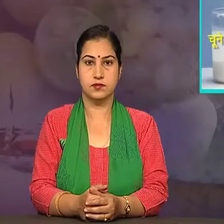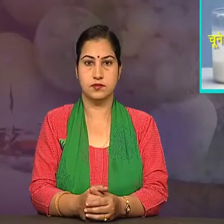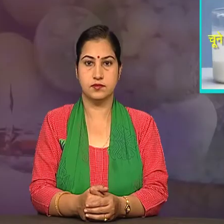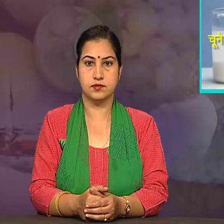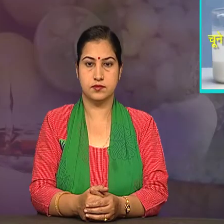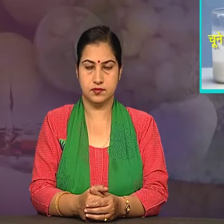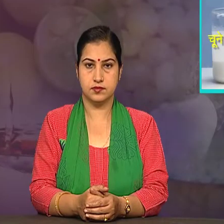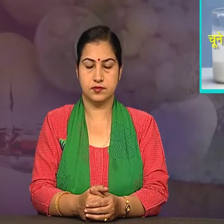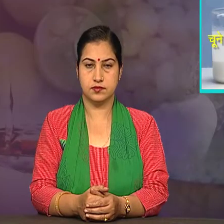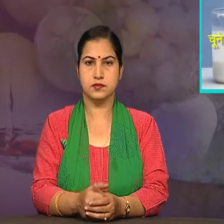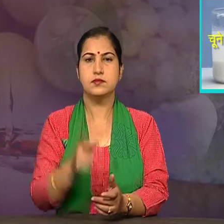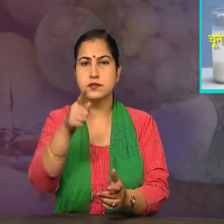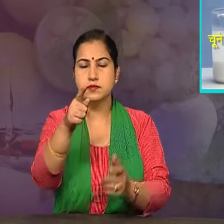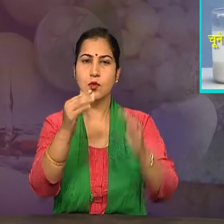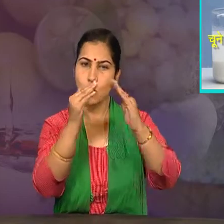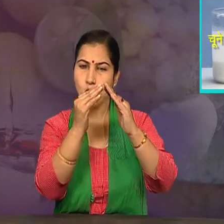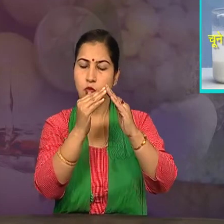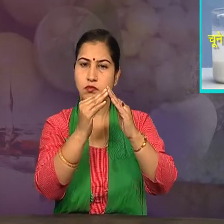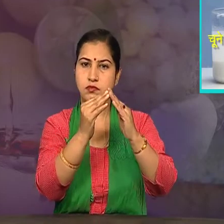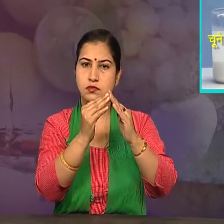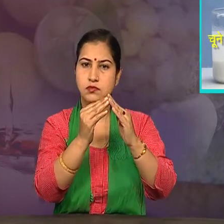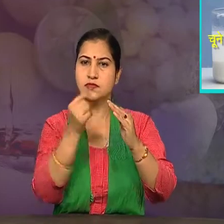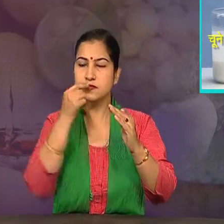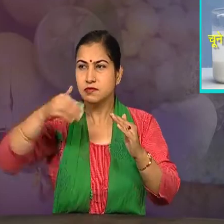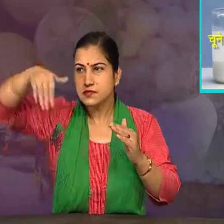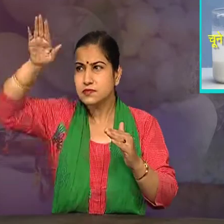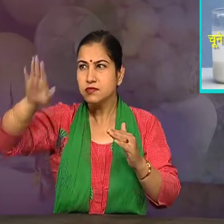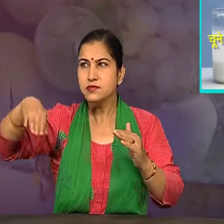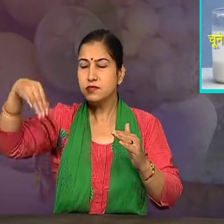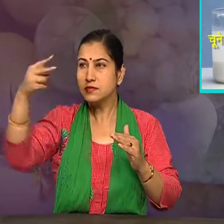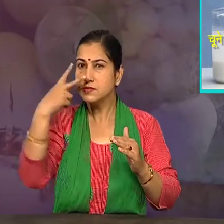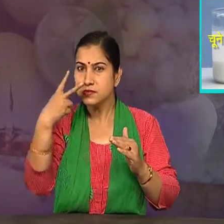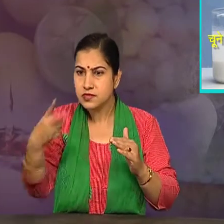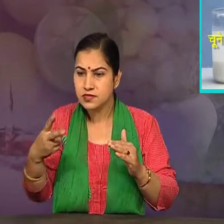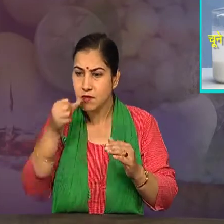आपने घर में सफेदी होते समय चूने का पानी देखा होगा